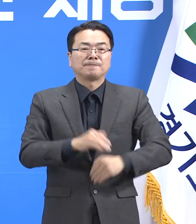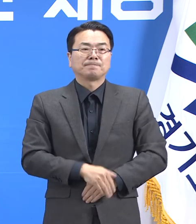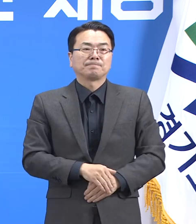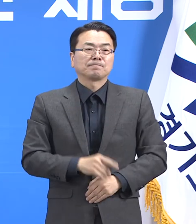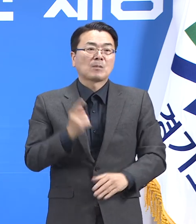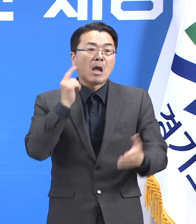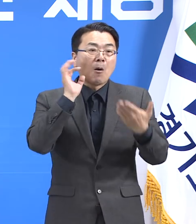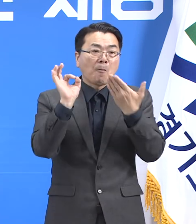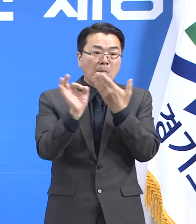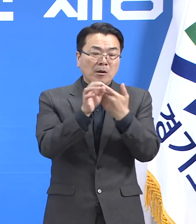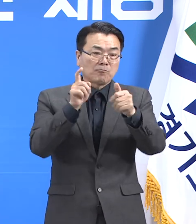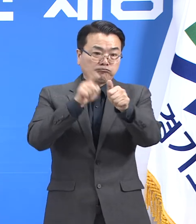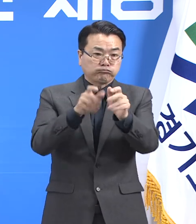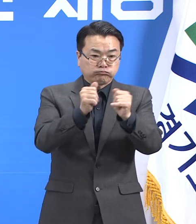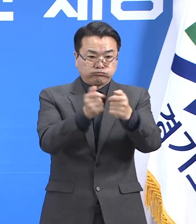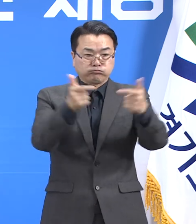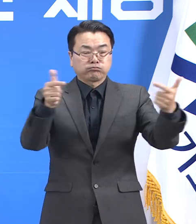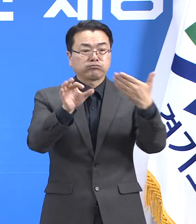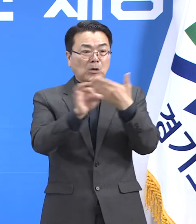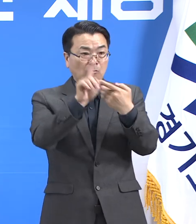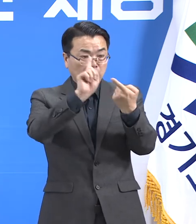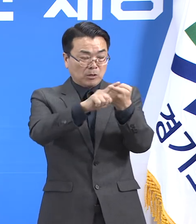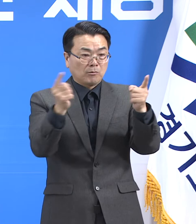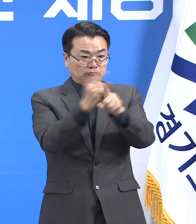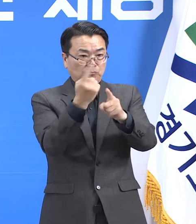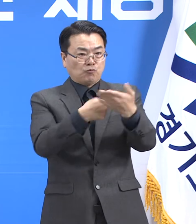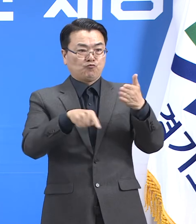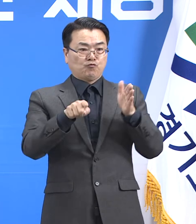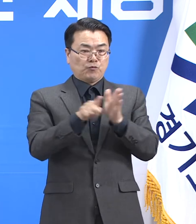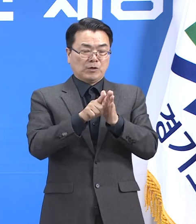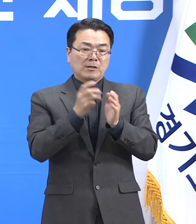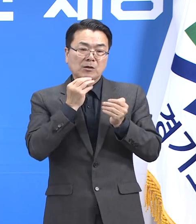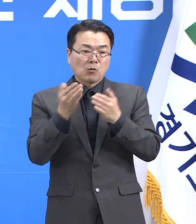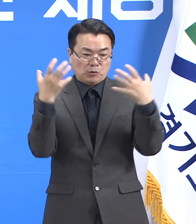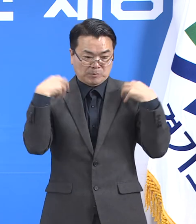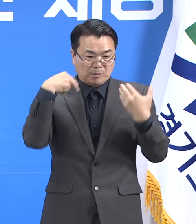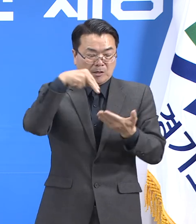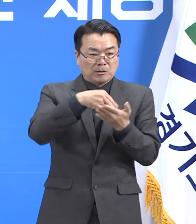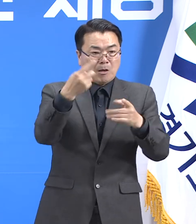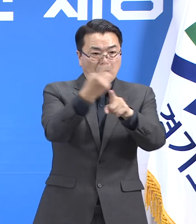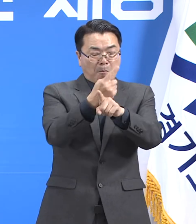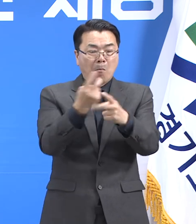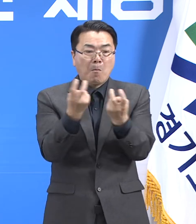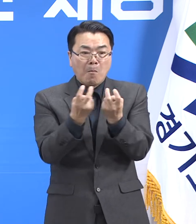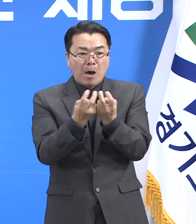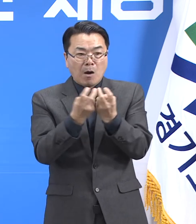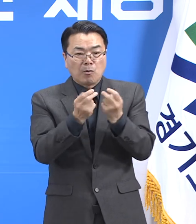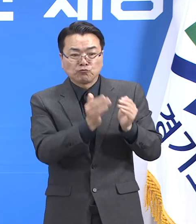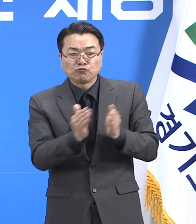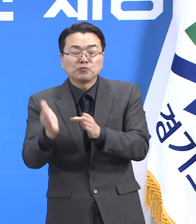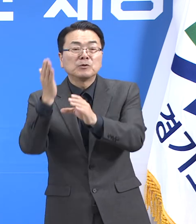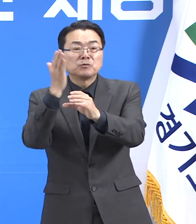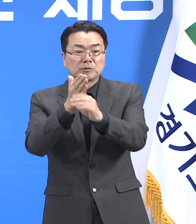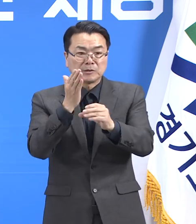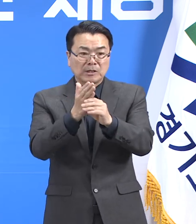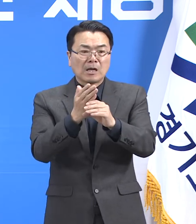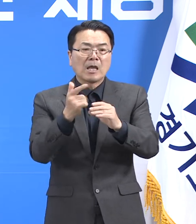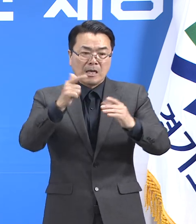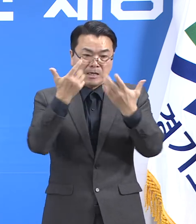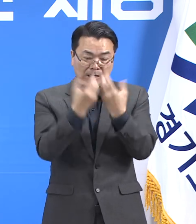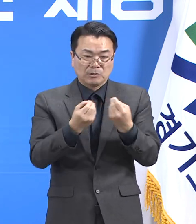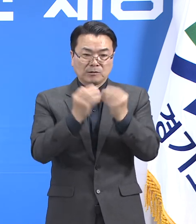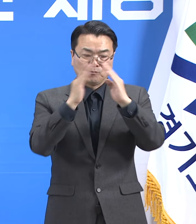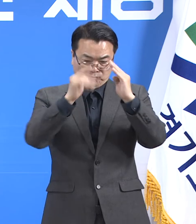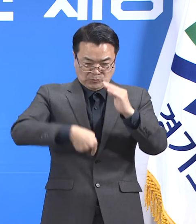원활한 재택치료 지원을 위해 일별 환자 수에 따른 단계별 재택치료 인력 가이드라인을 수립하는 등 재택치료 시군 인력